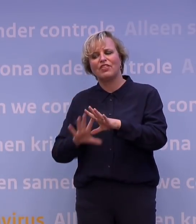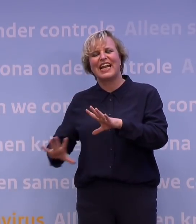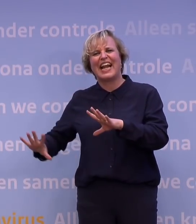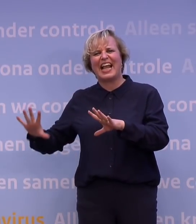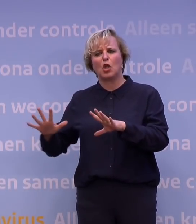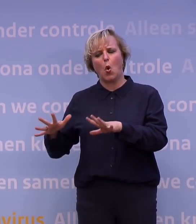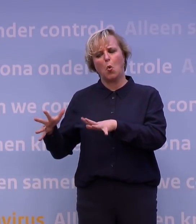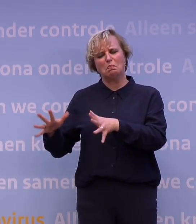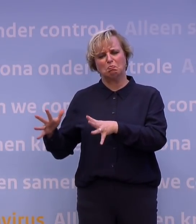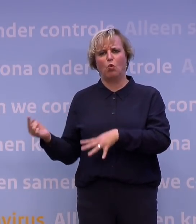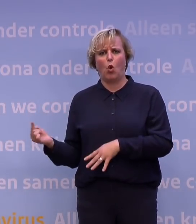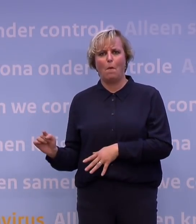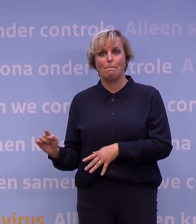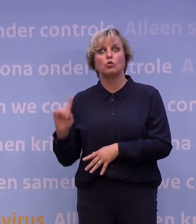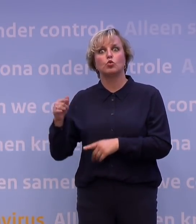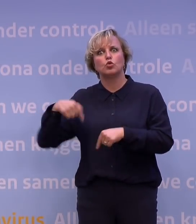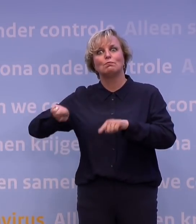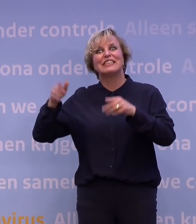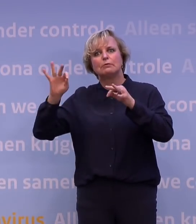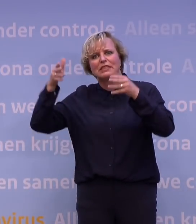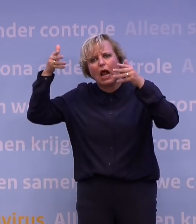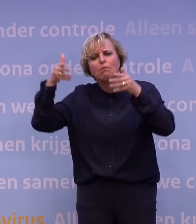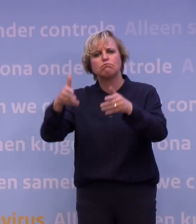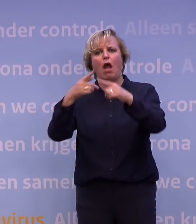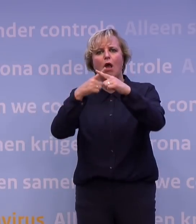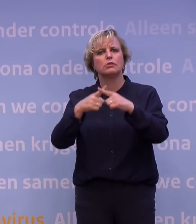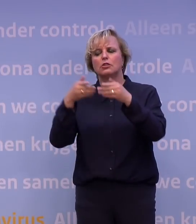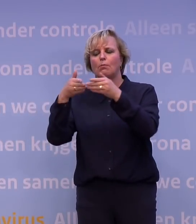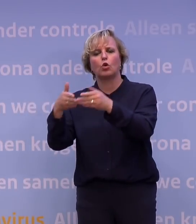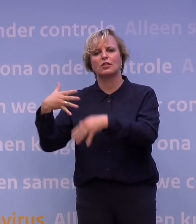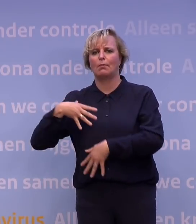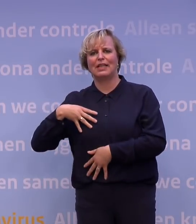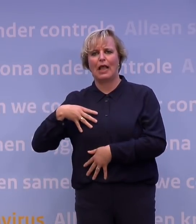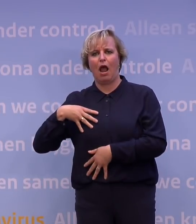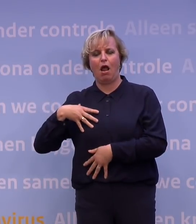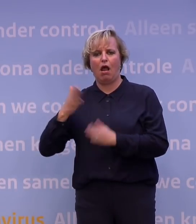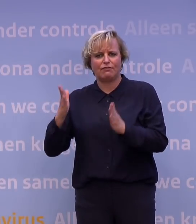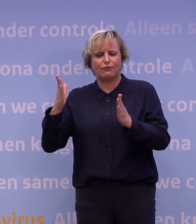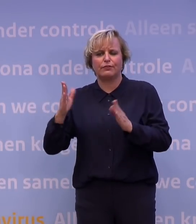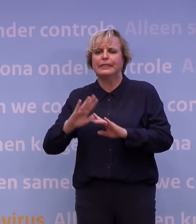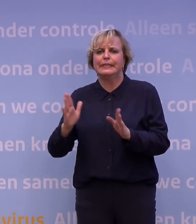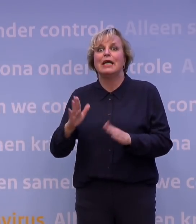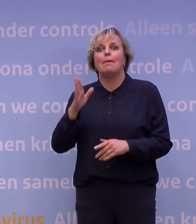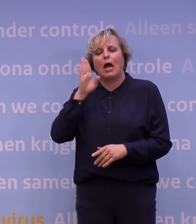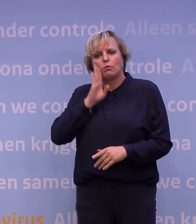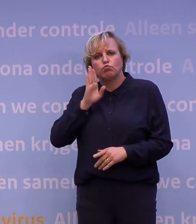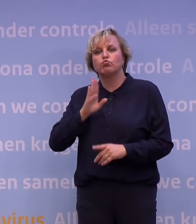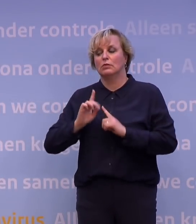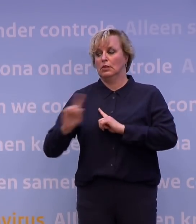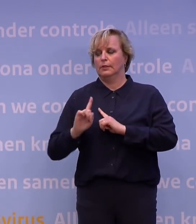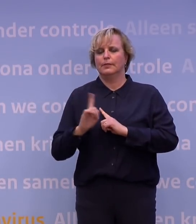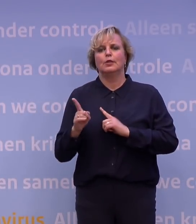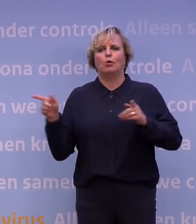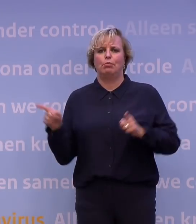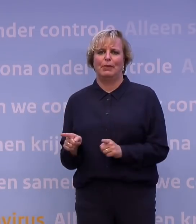gaan. Dus we richten het niet speciaal op Amsterdam, Rotterdam of Den Haag. We zeggen in algemene zin, beperk je reisbewegingen. Dat betekent bijvoorbeeld